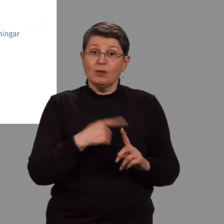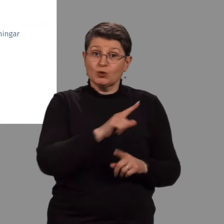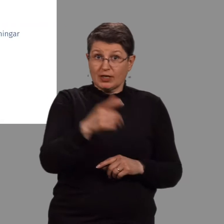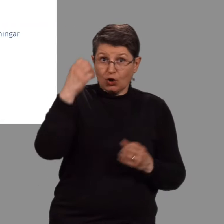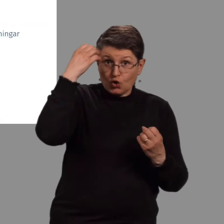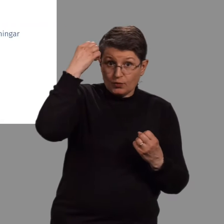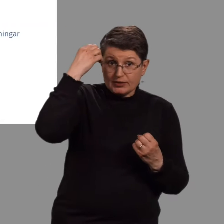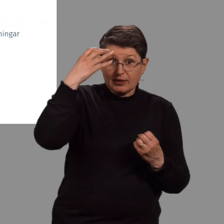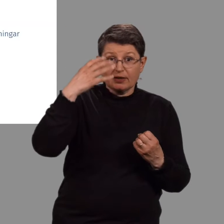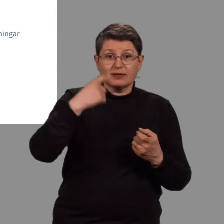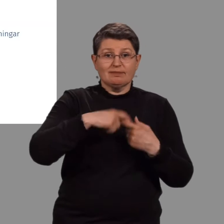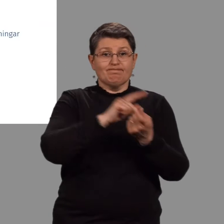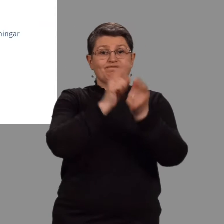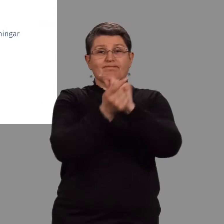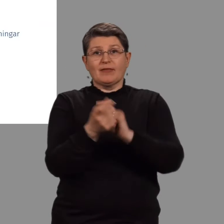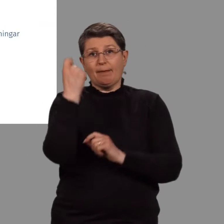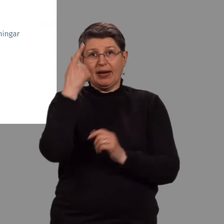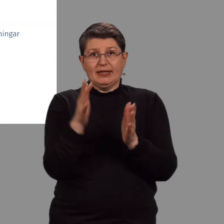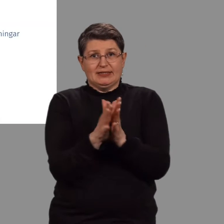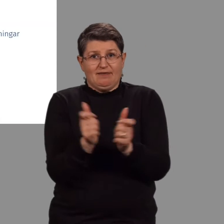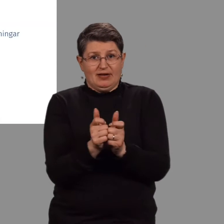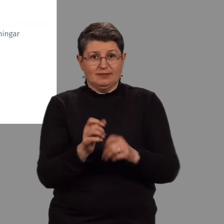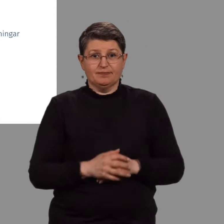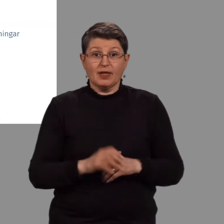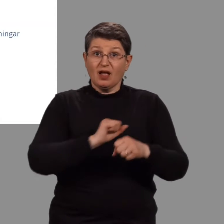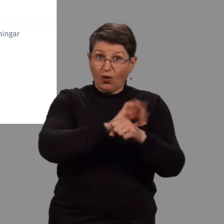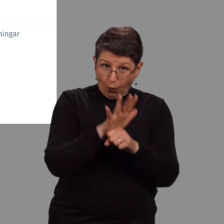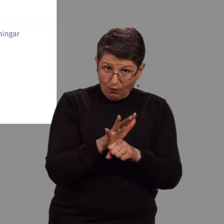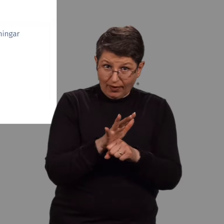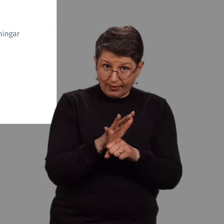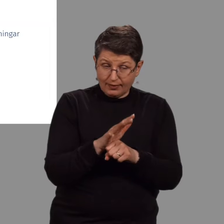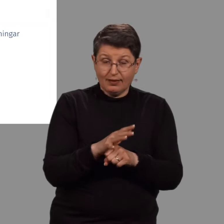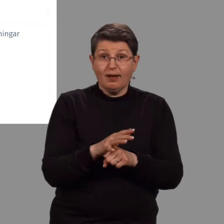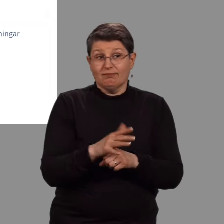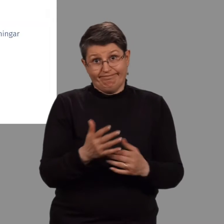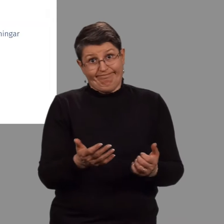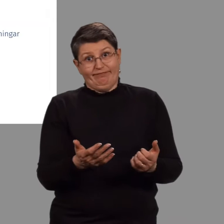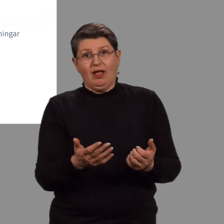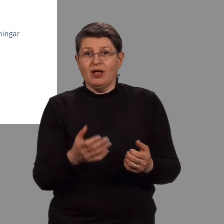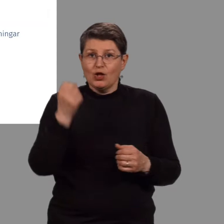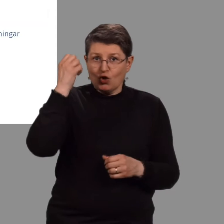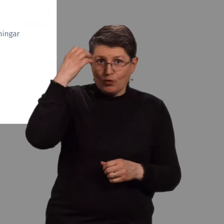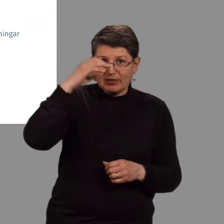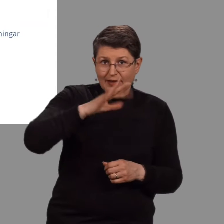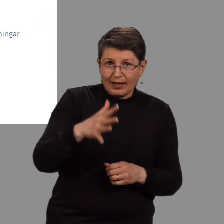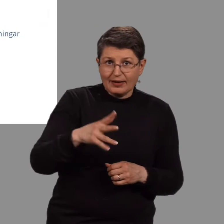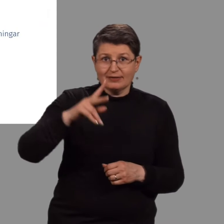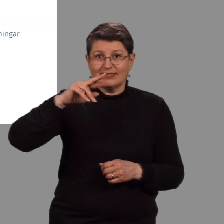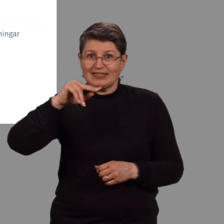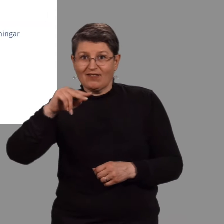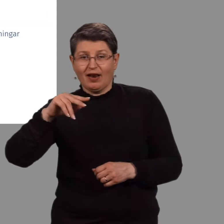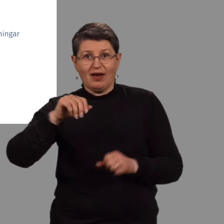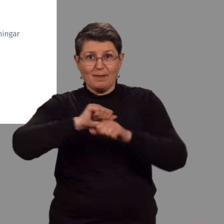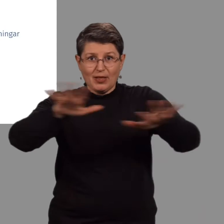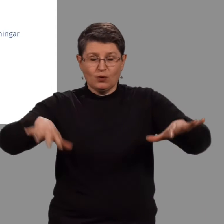umbyldt menningu samtímas. Kórnumveru faraldurinn síndi okkur að upplýsingatækni og stafranmiðlun hafa tekið